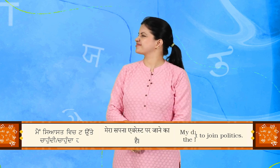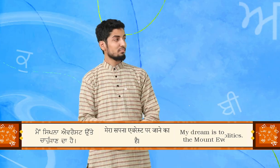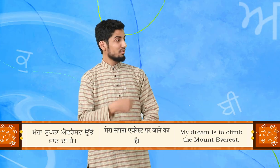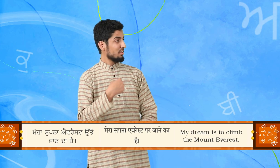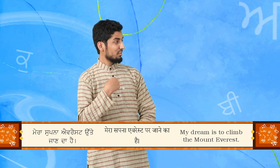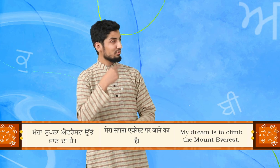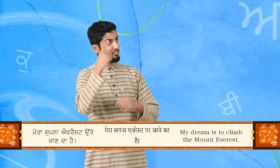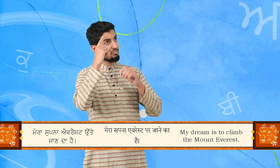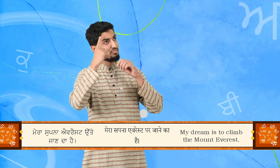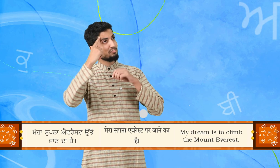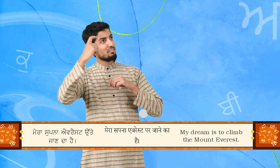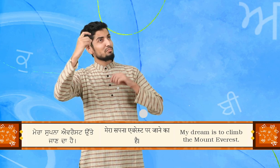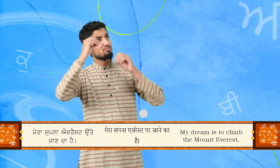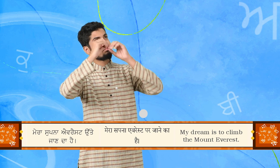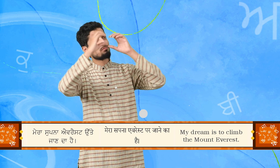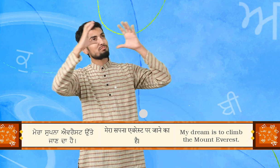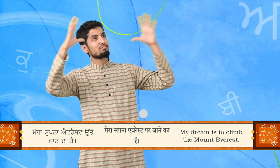मेरा सुपने एवरेश रुते जान दा है.